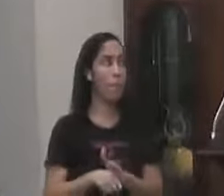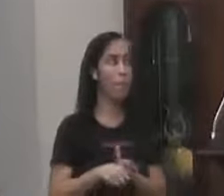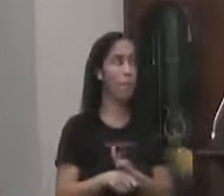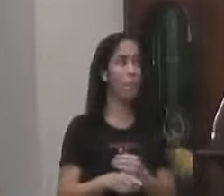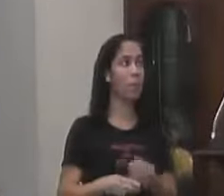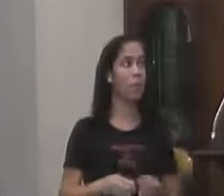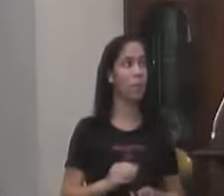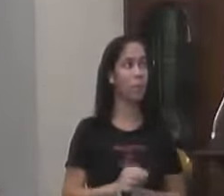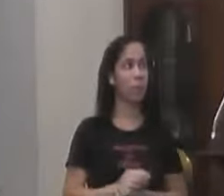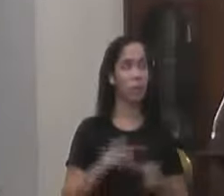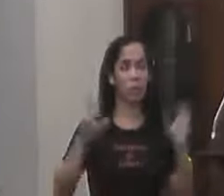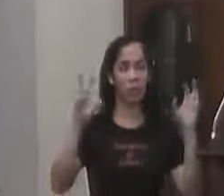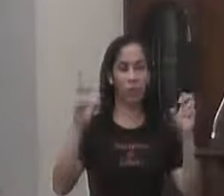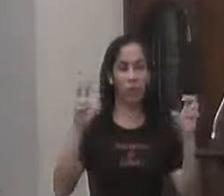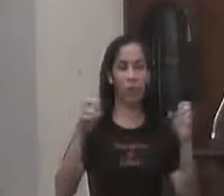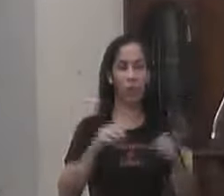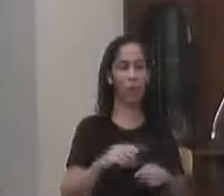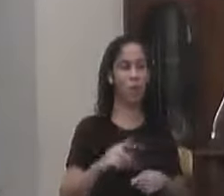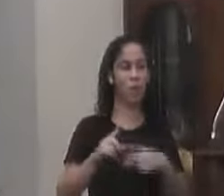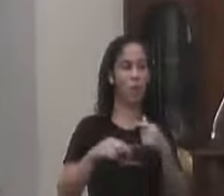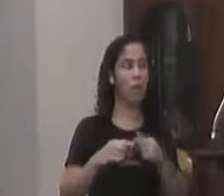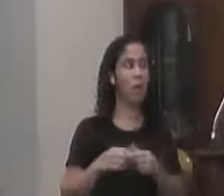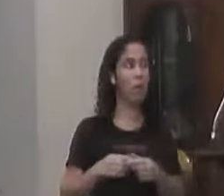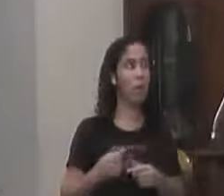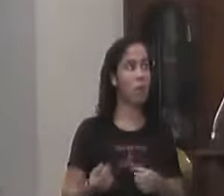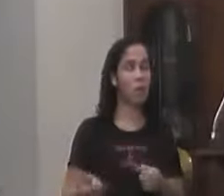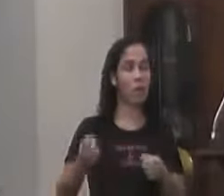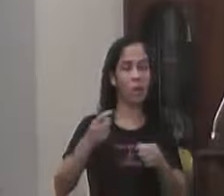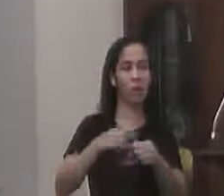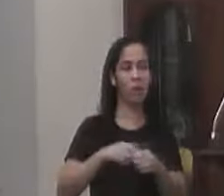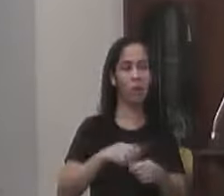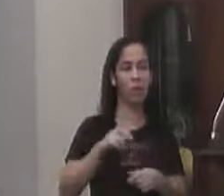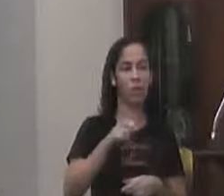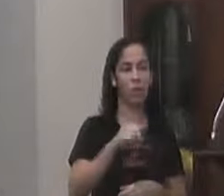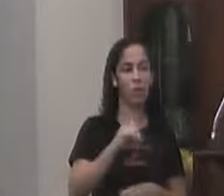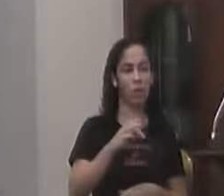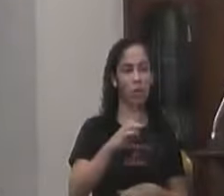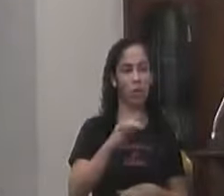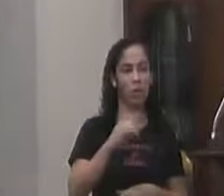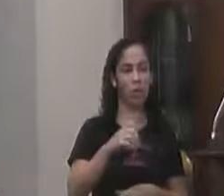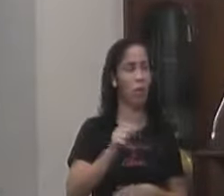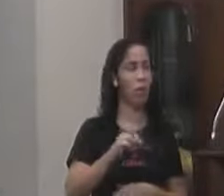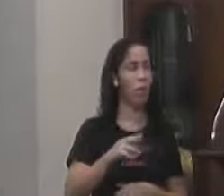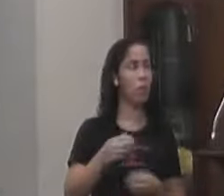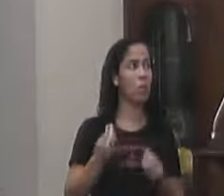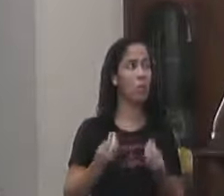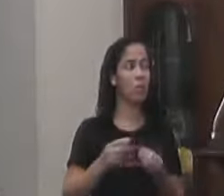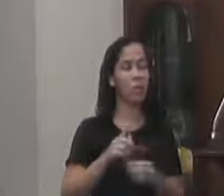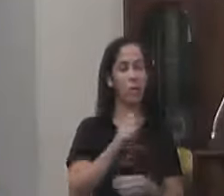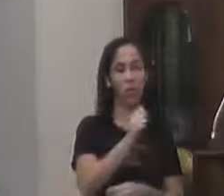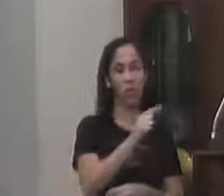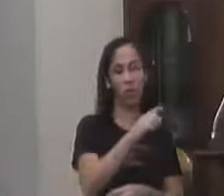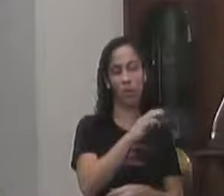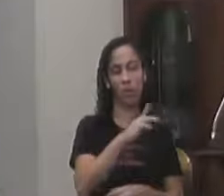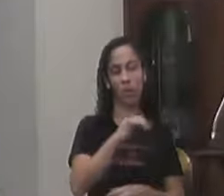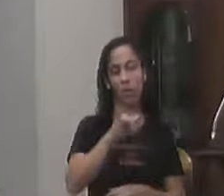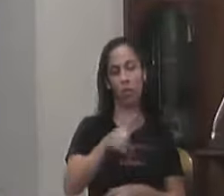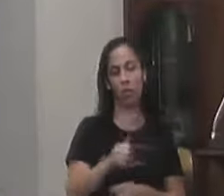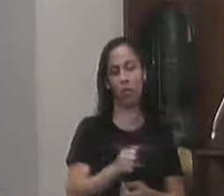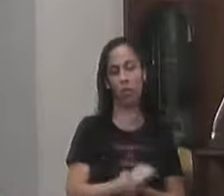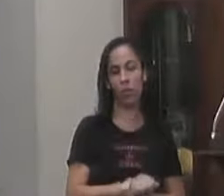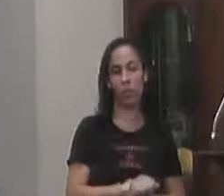Do tema E levar A retornar de novo A liderança Do governo Na alerje Para que a gente Consiga